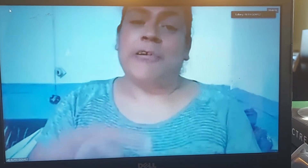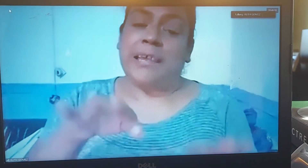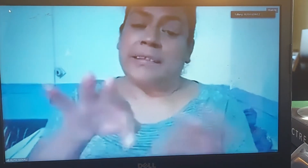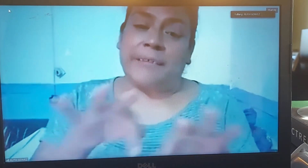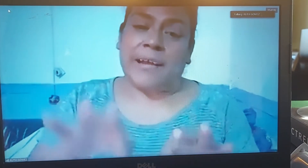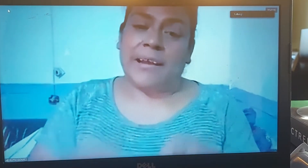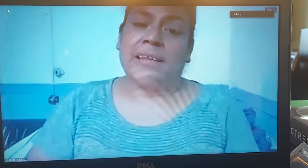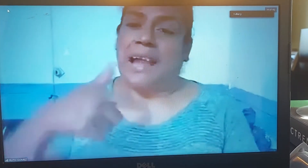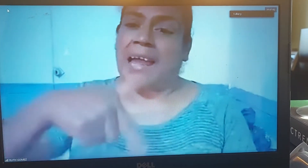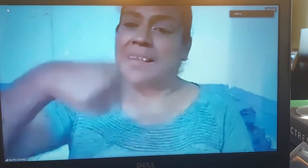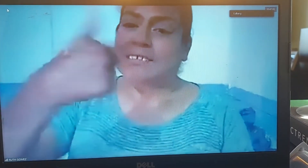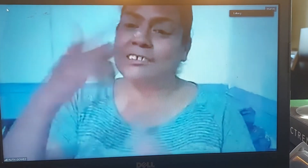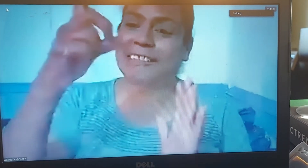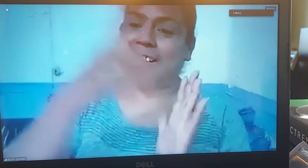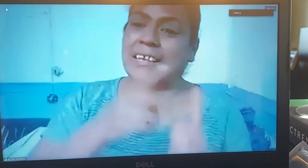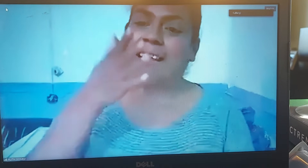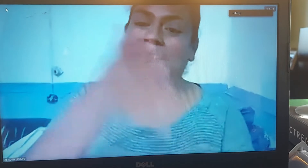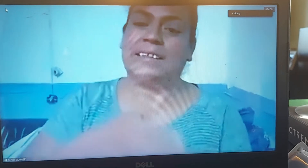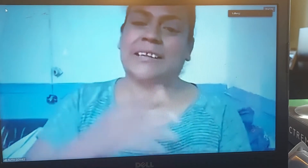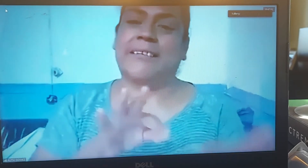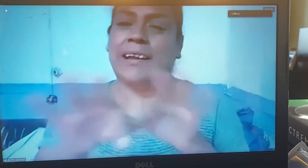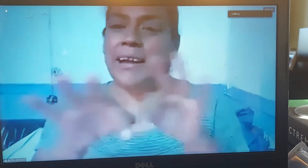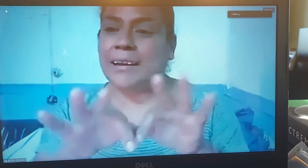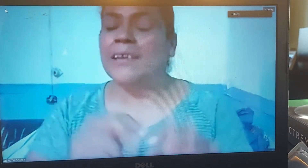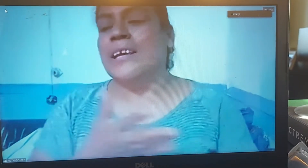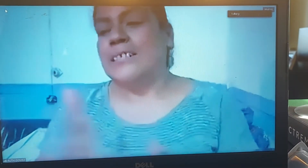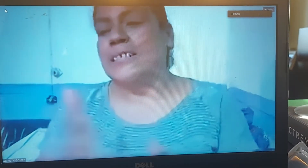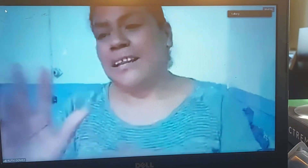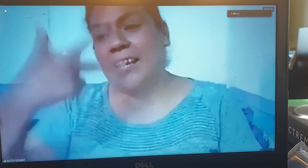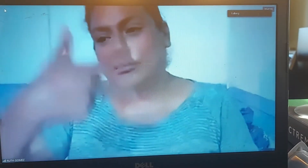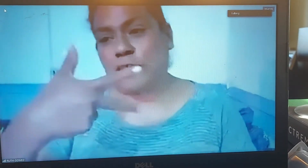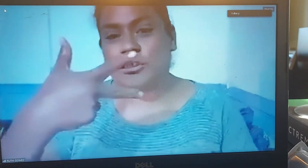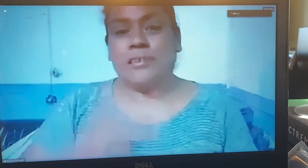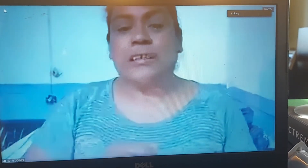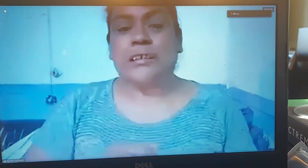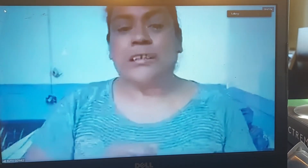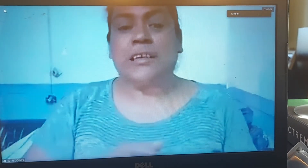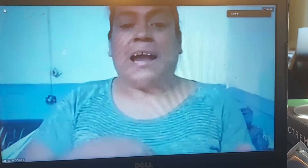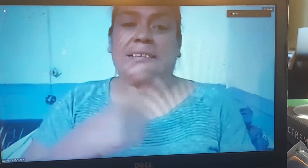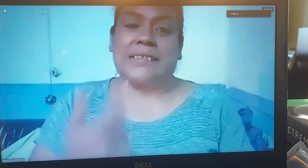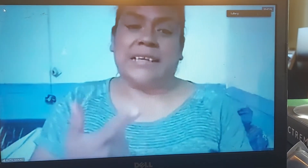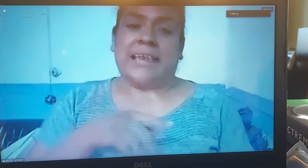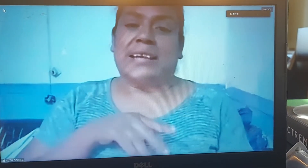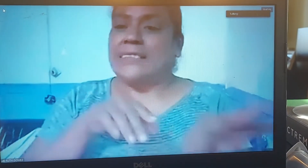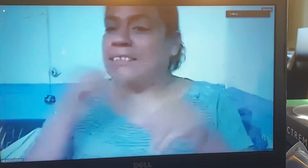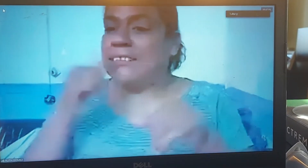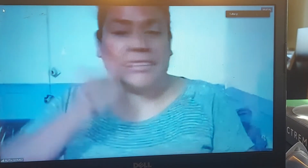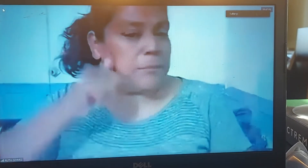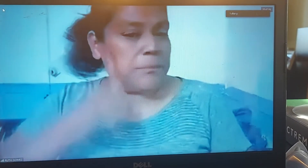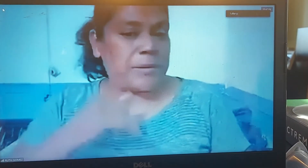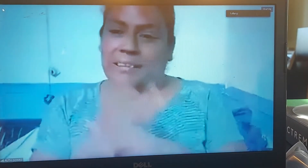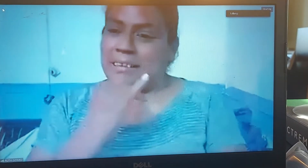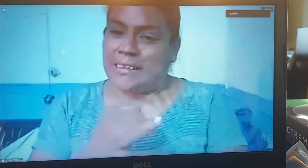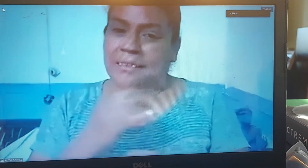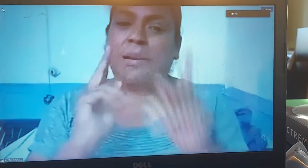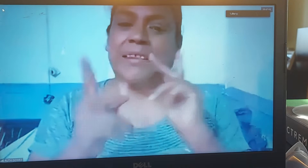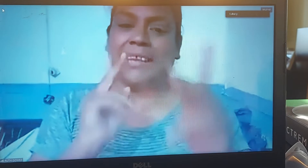trabaja a las 12 del día, entra a trabajar, sale a las 8, así que ella está siempre en internet platicando,